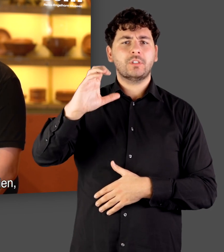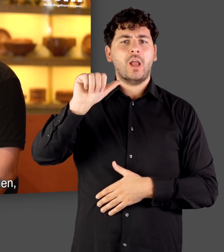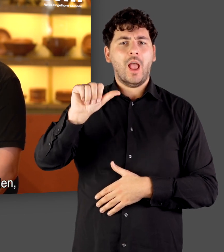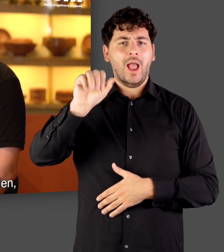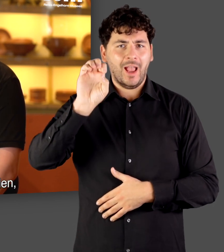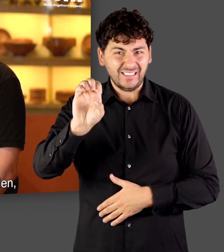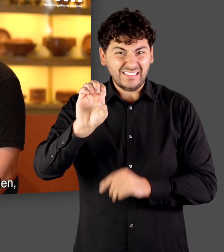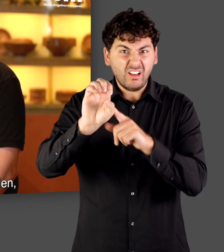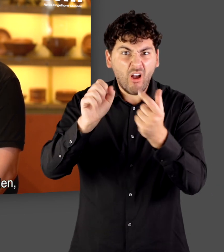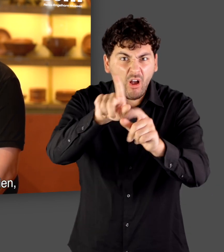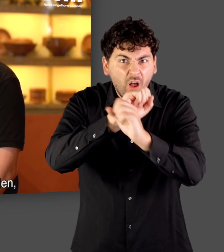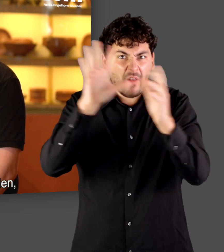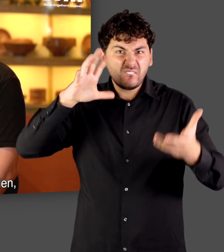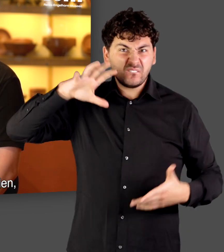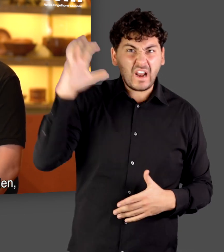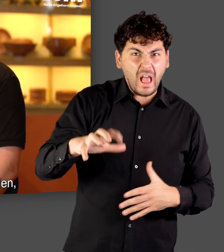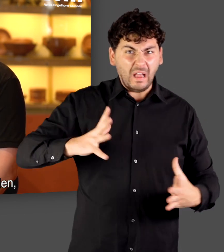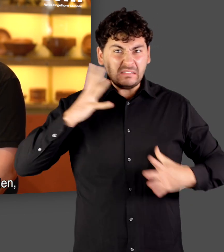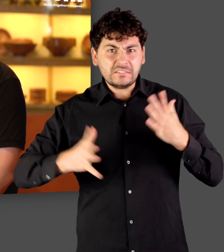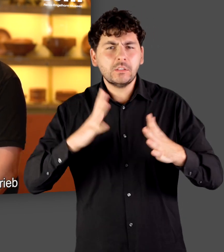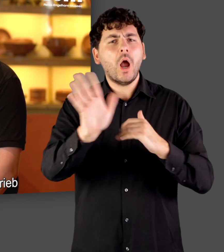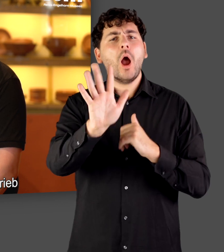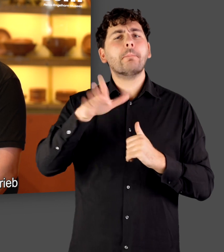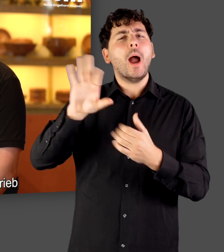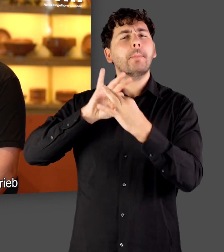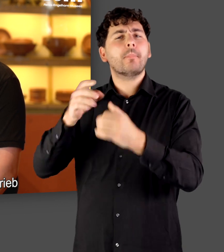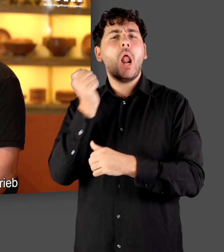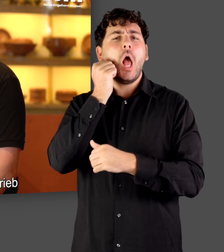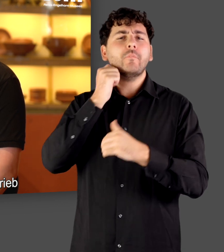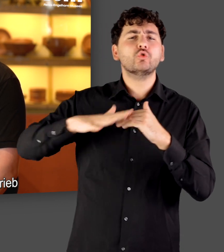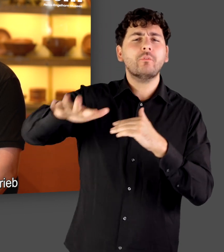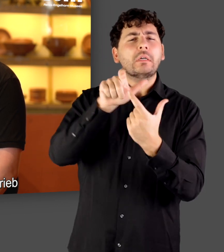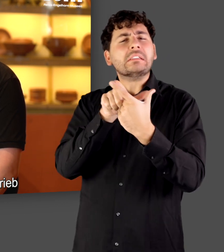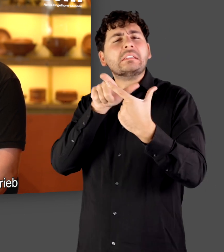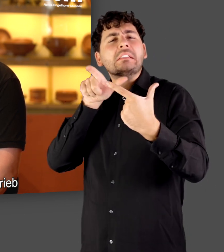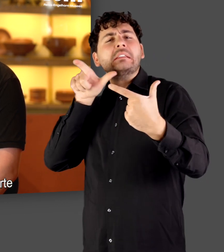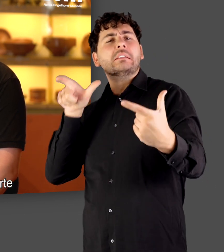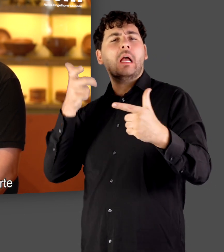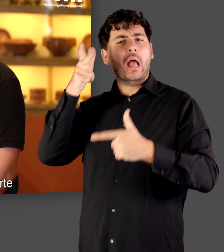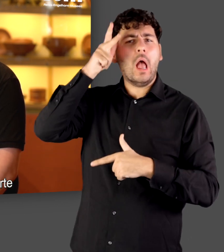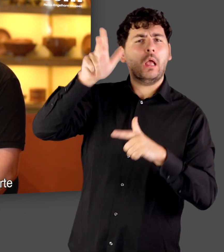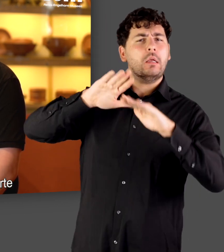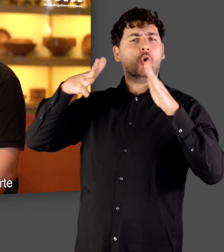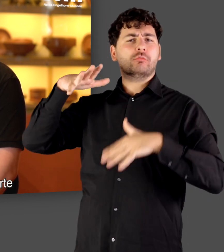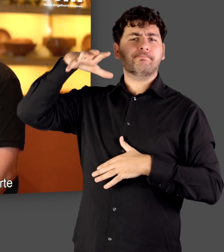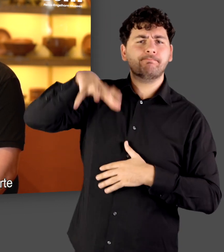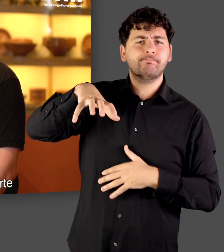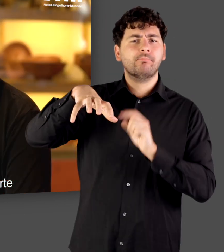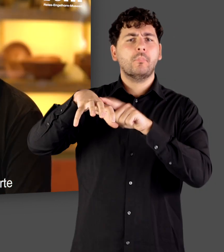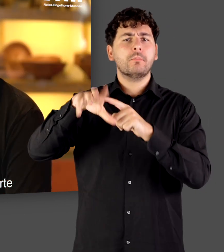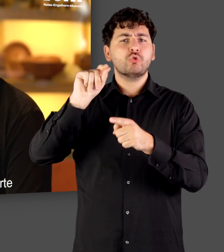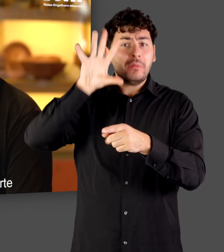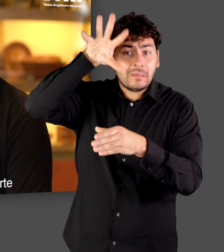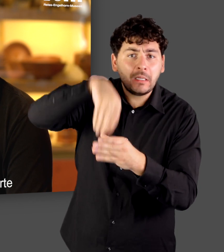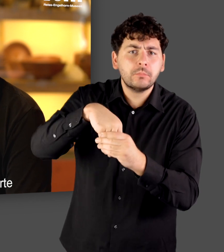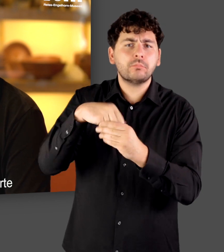Fall muss man sich nicht vorstellen wie eine Urlaubsvilla, sondern es ist eher ein großer Landwirtschaftsbetrieb mit einem Herrenhaus. Und